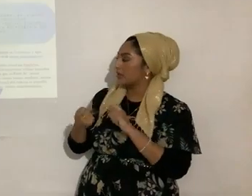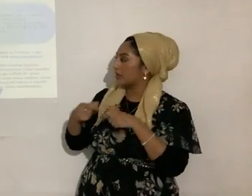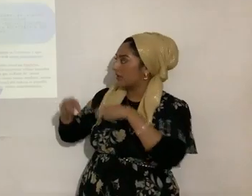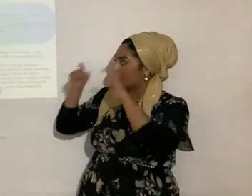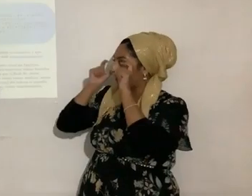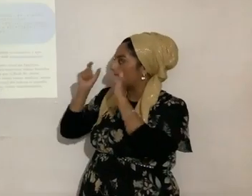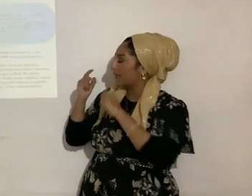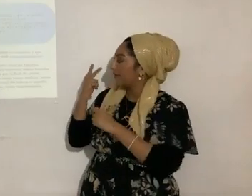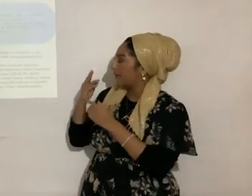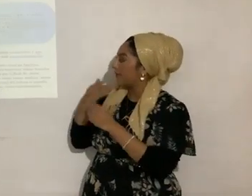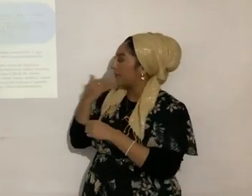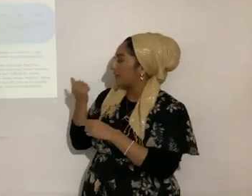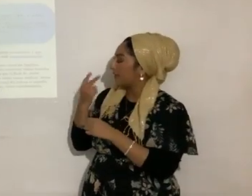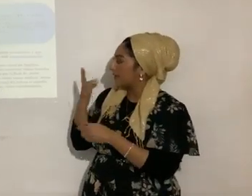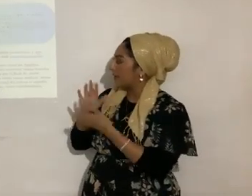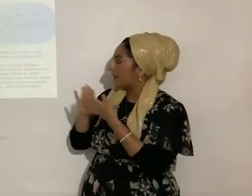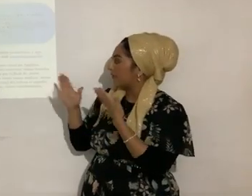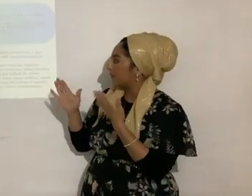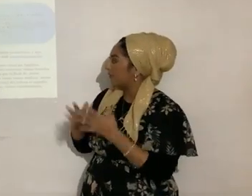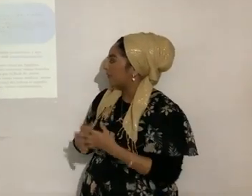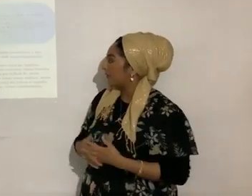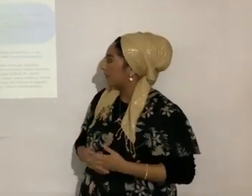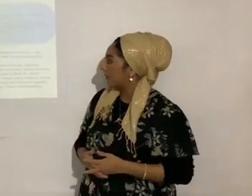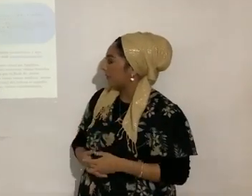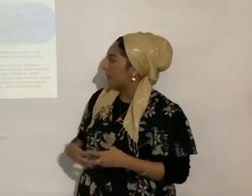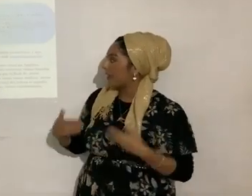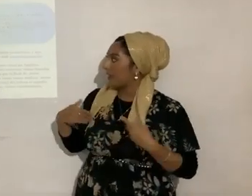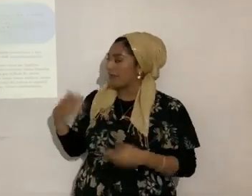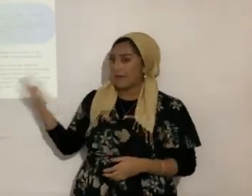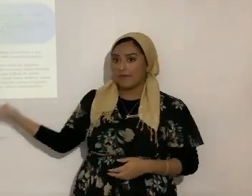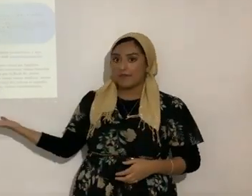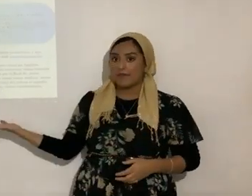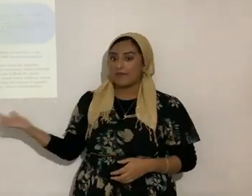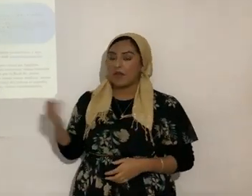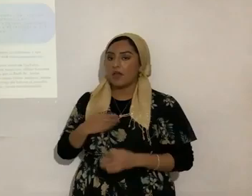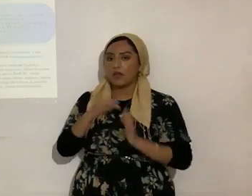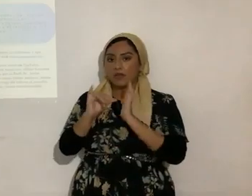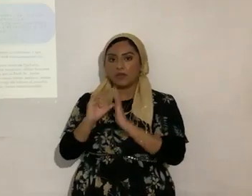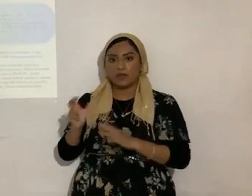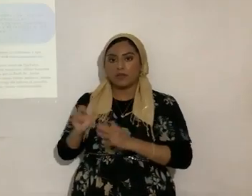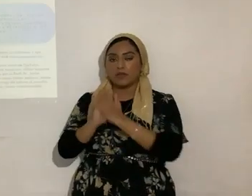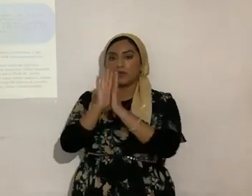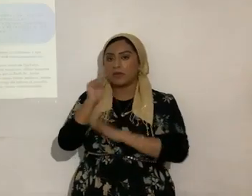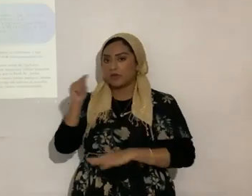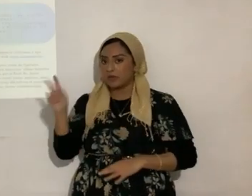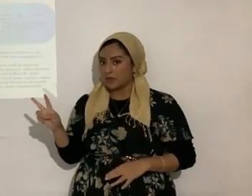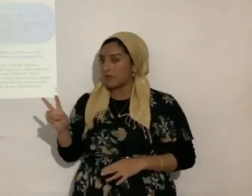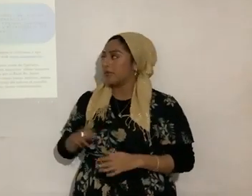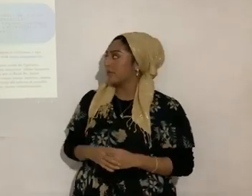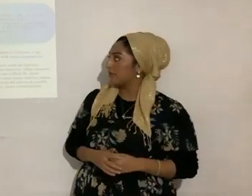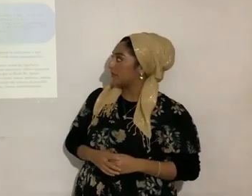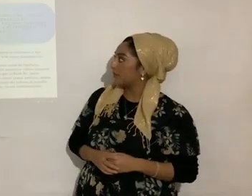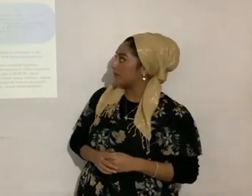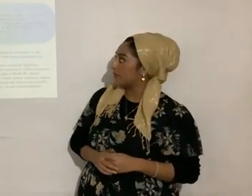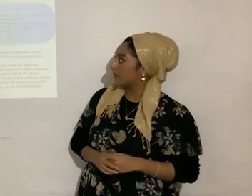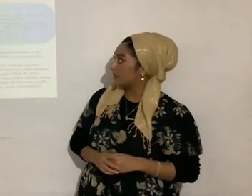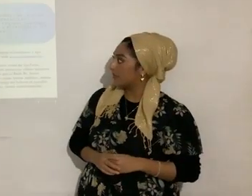para poder ver mejor. Bueno, ahí está la presentación del canal, Shabbat 132, ¿sí? Y